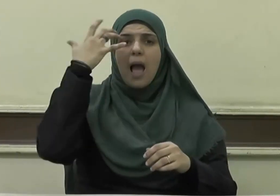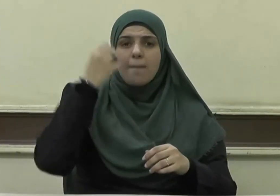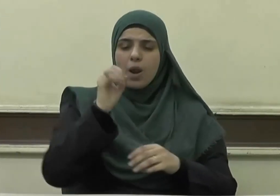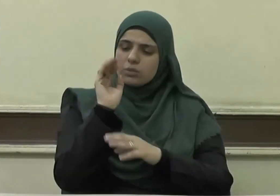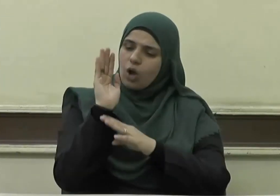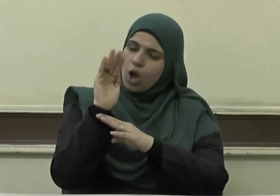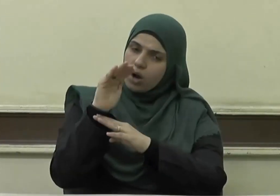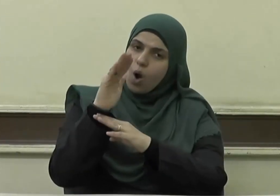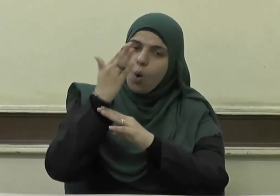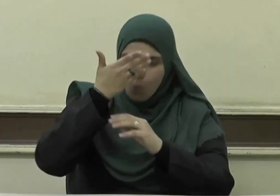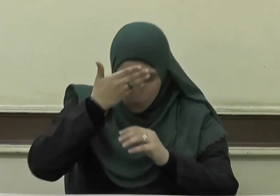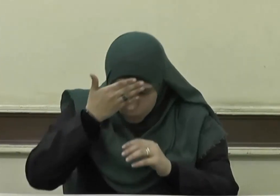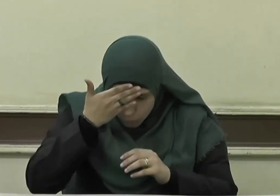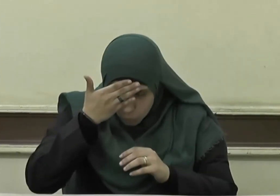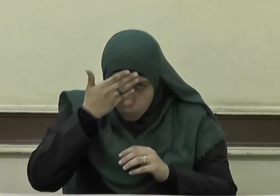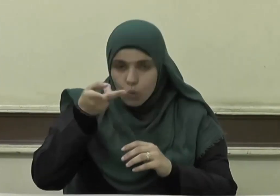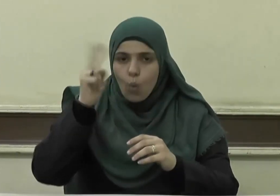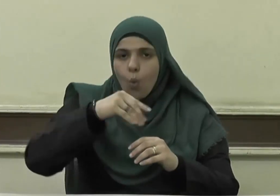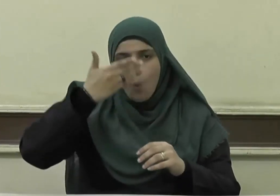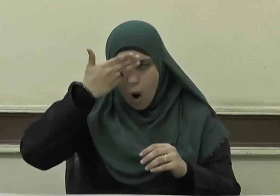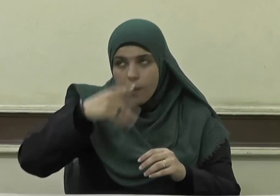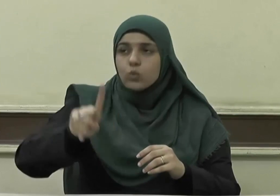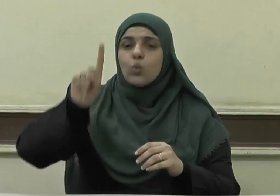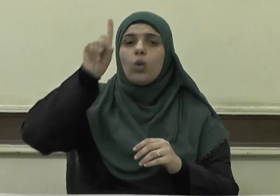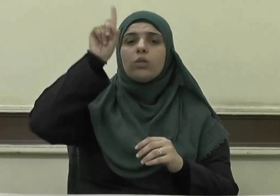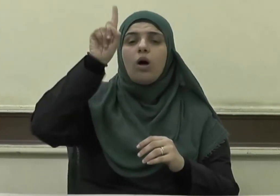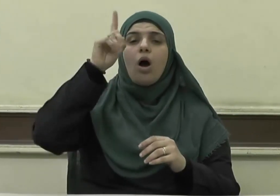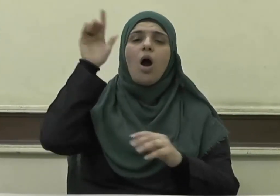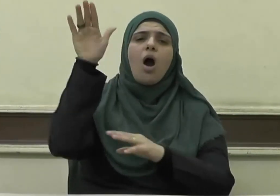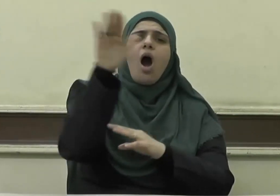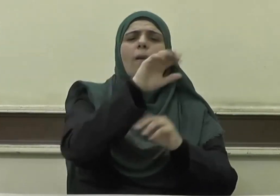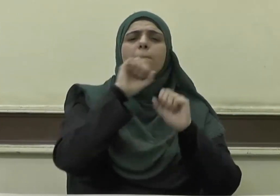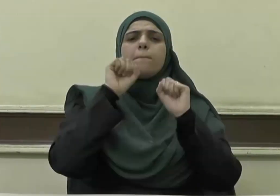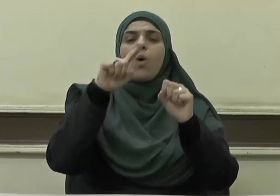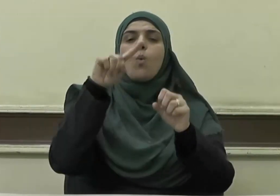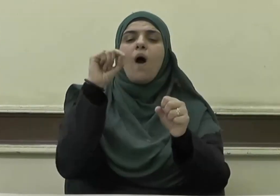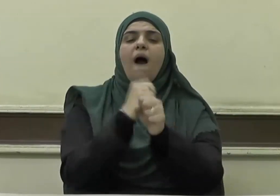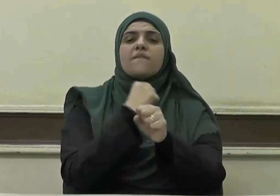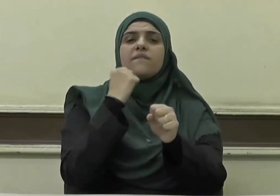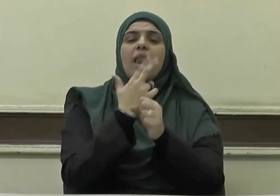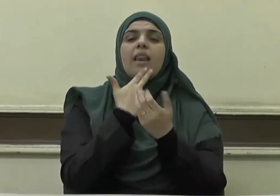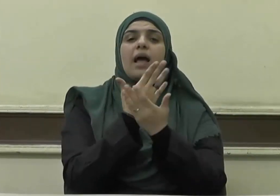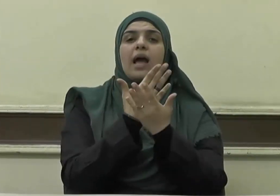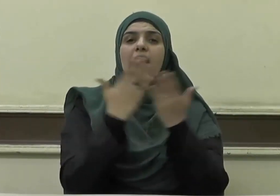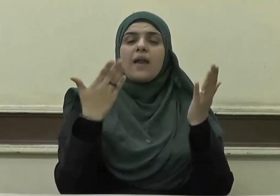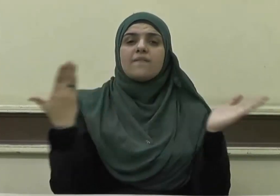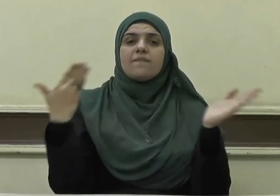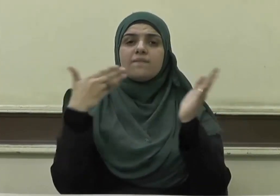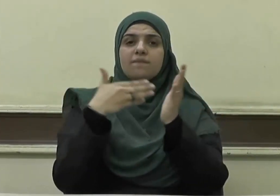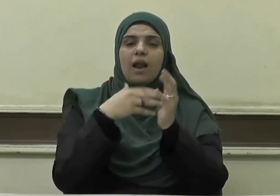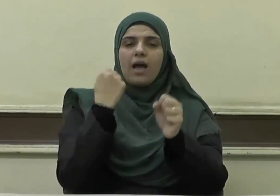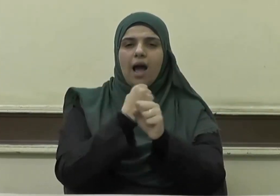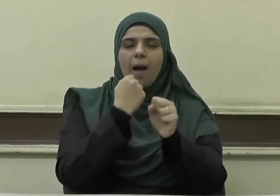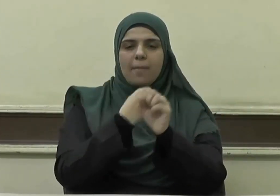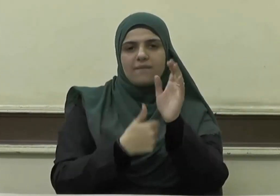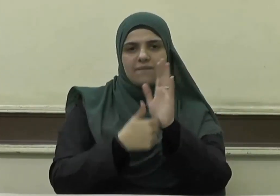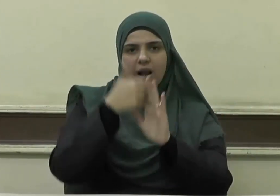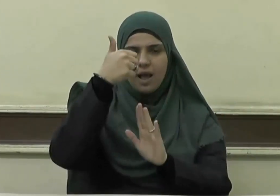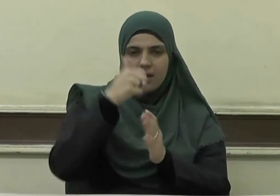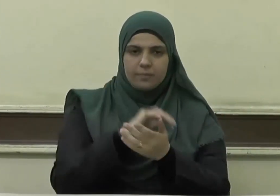واسجدوا واعبدوا ربكم وفعلوا الخير لعلكم تفلحون ويقول